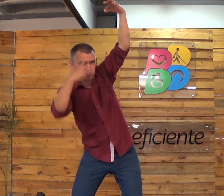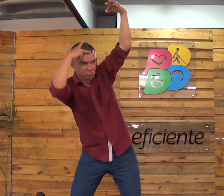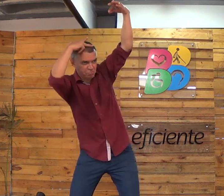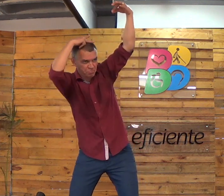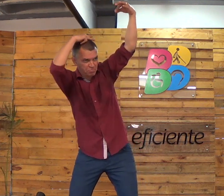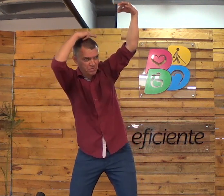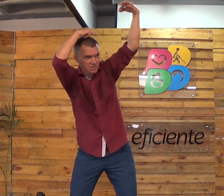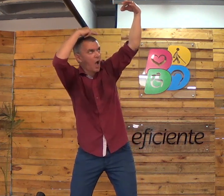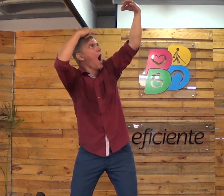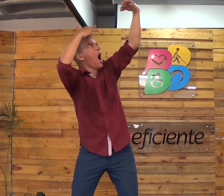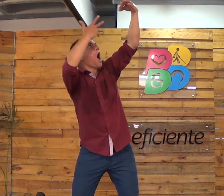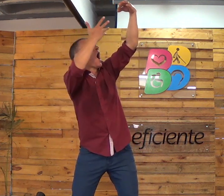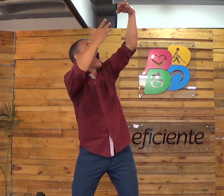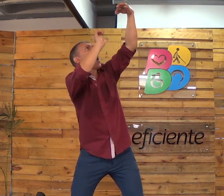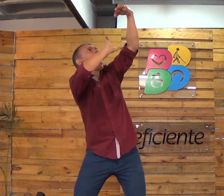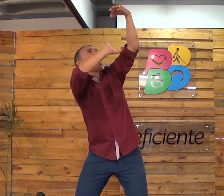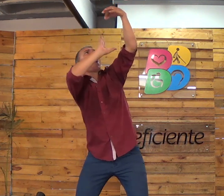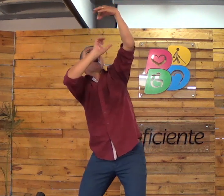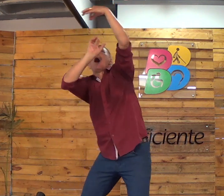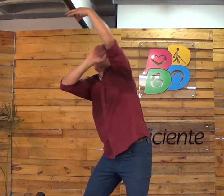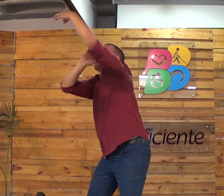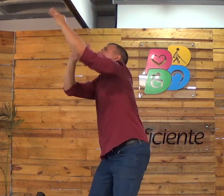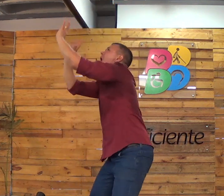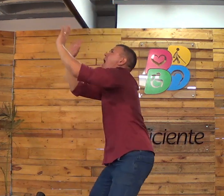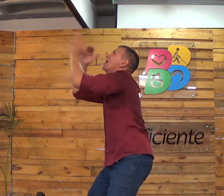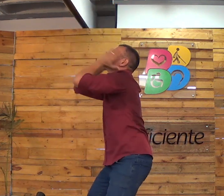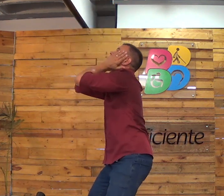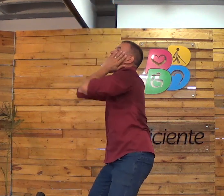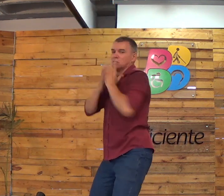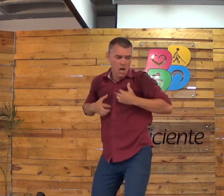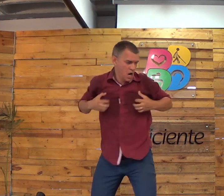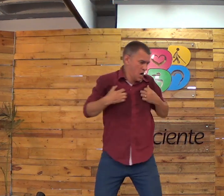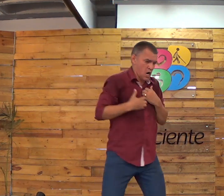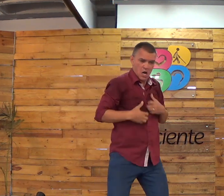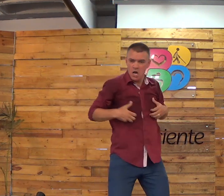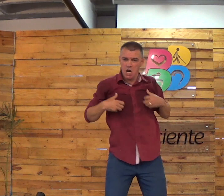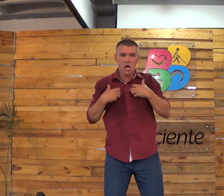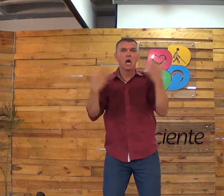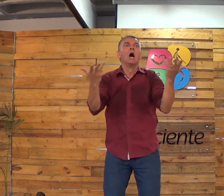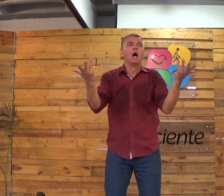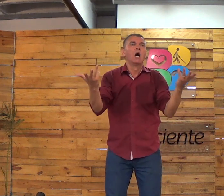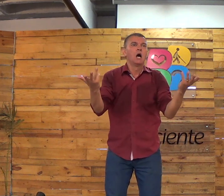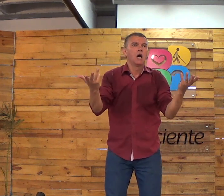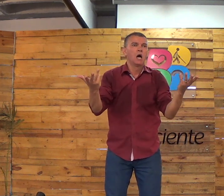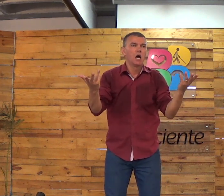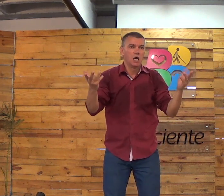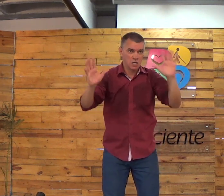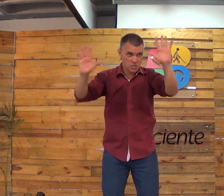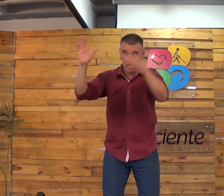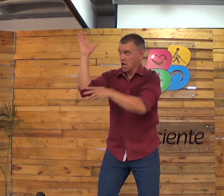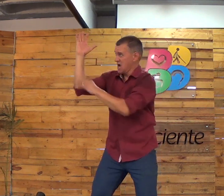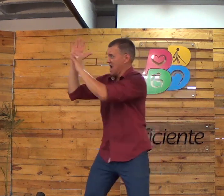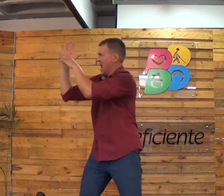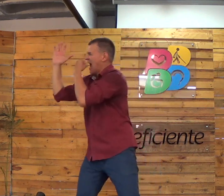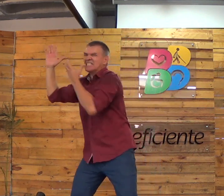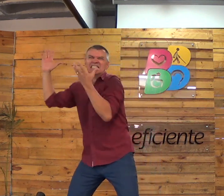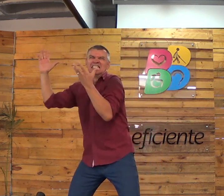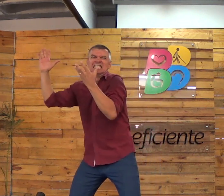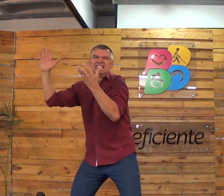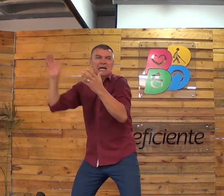do bem e do mal. Da árvore do bem e do mal. Aí eles viram e os Espíritos vão embora. O agora? O que a gente vai fazer? O que a vai